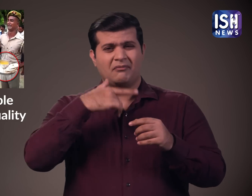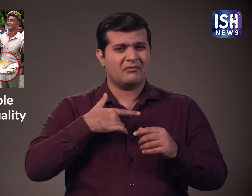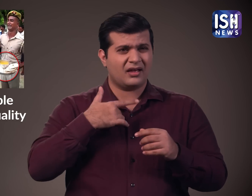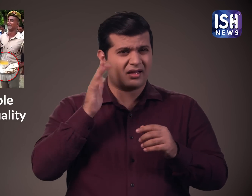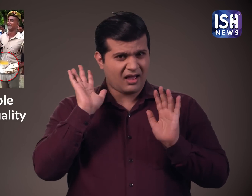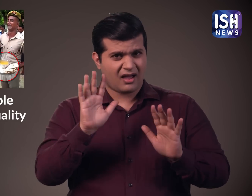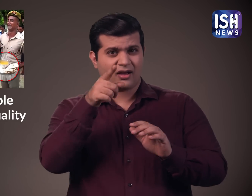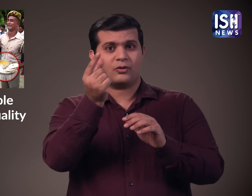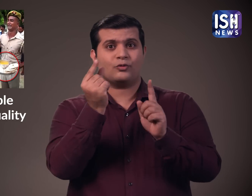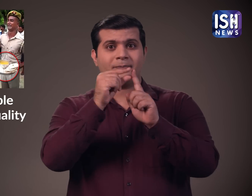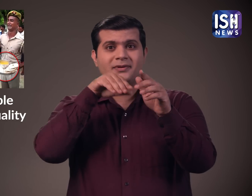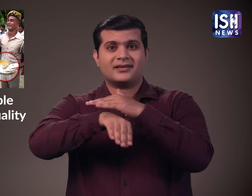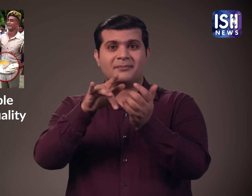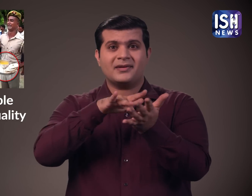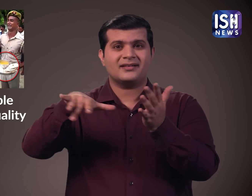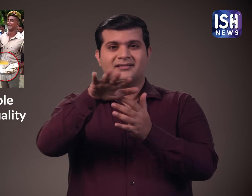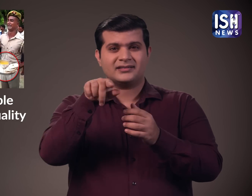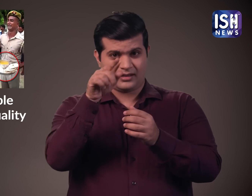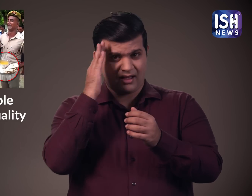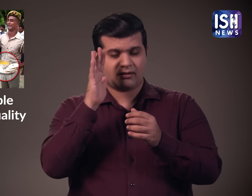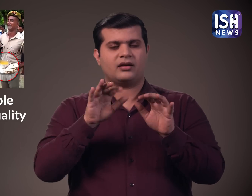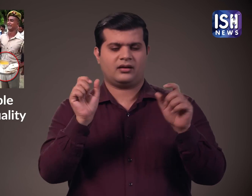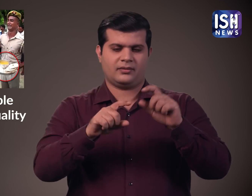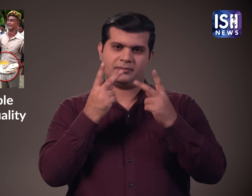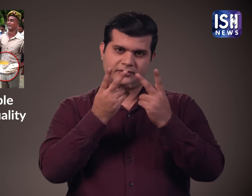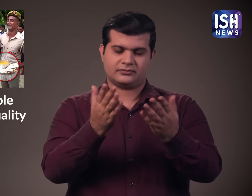अगर आप उत्तर प्रदेश से हैं और इसके बारे में जानते हैं तो हमें कमेंस में बताईए